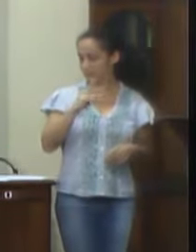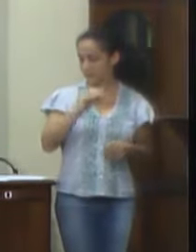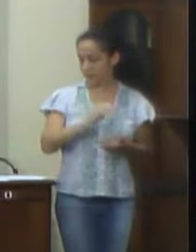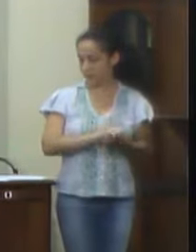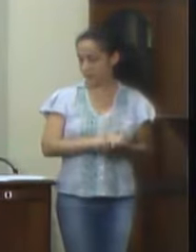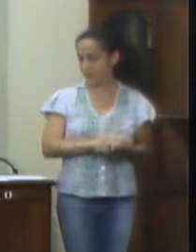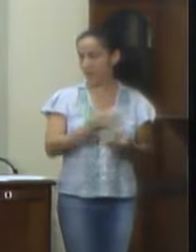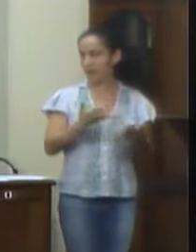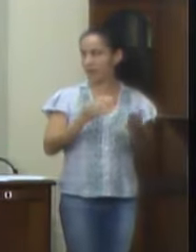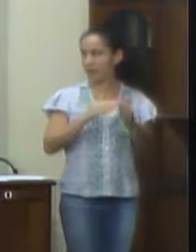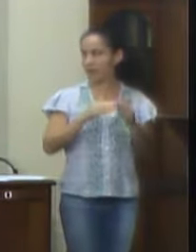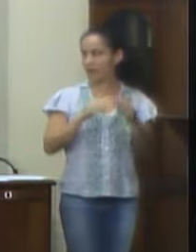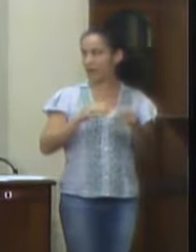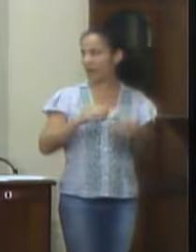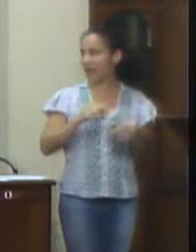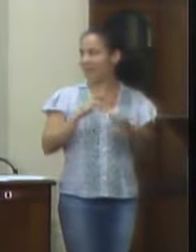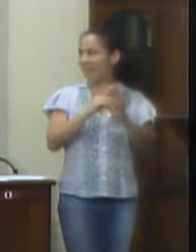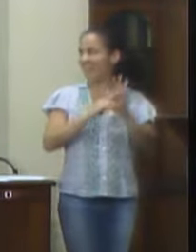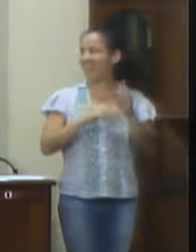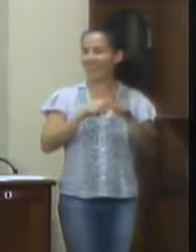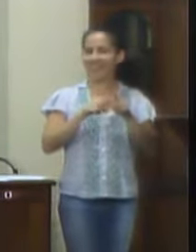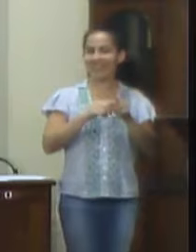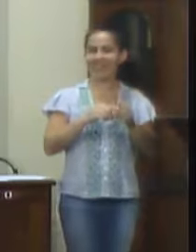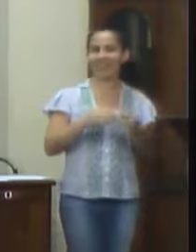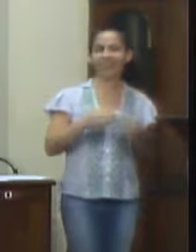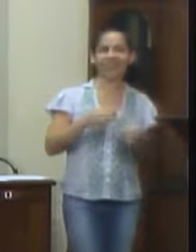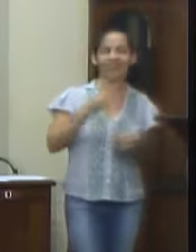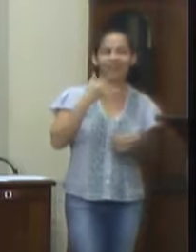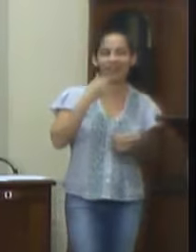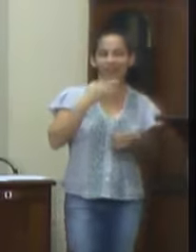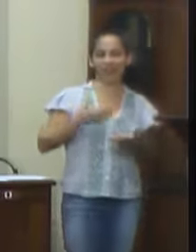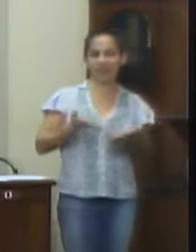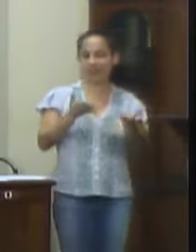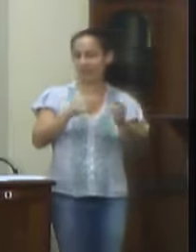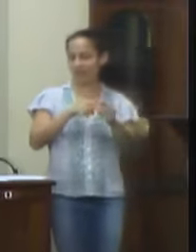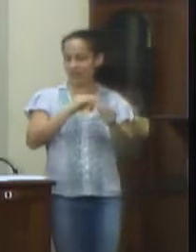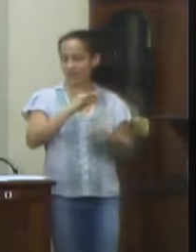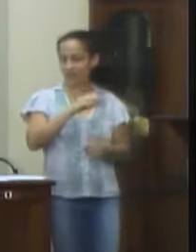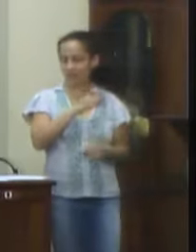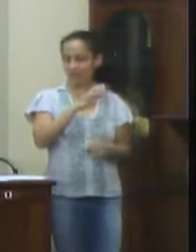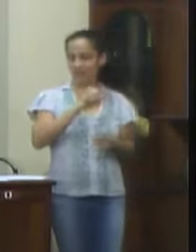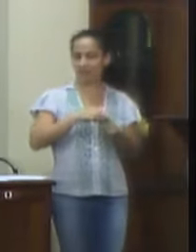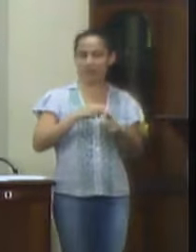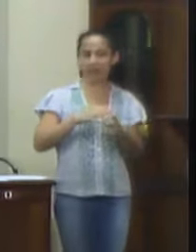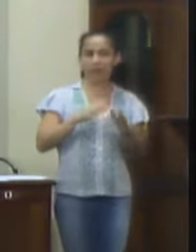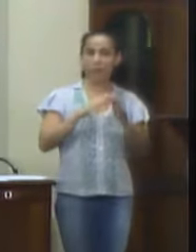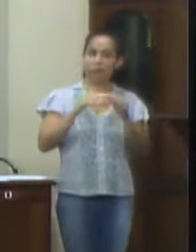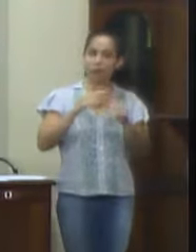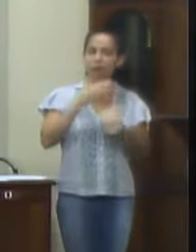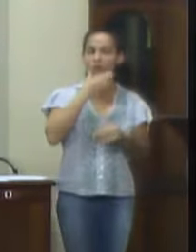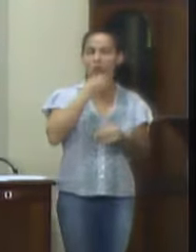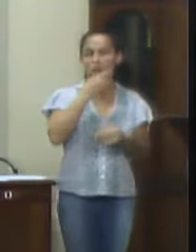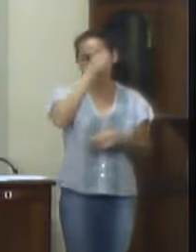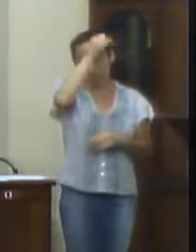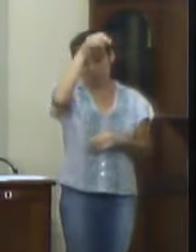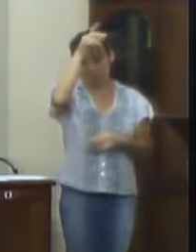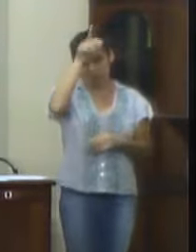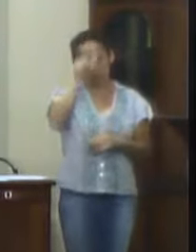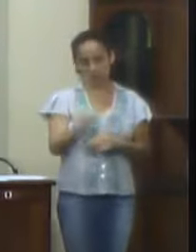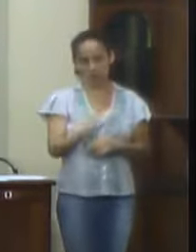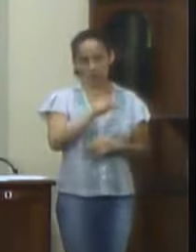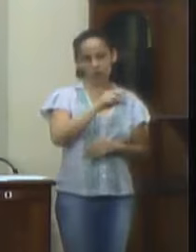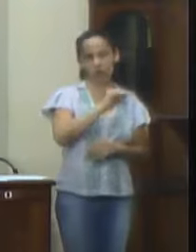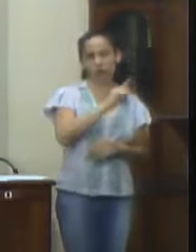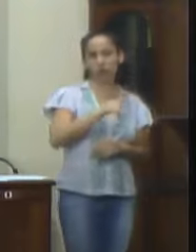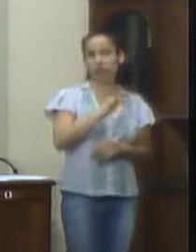no uso de suas atribuições na forma regimental, requer à vossa excelência o encaminhamento da presente indicação, solicitando ao excelentíssimo senhor prefeito municipal Luiz